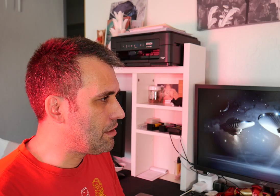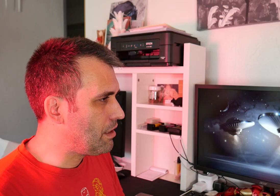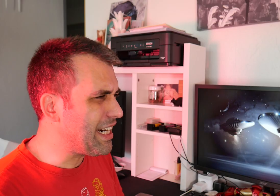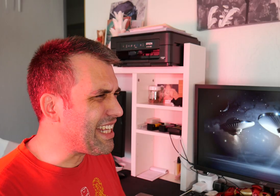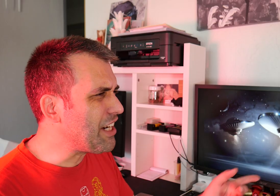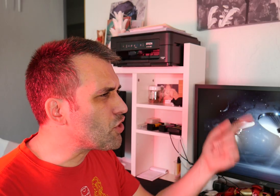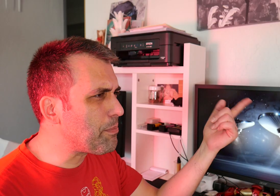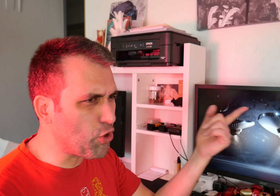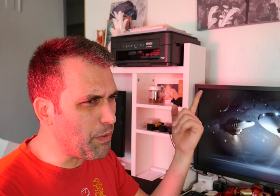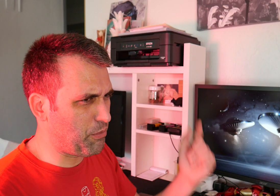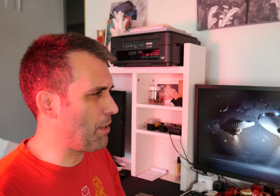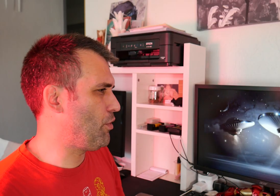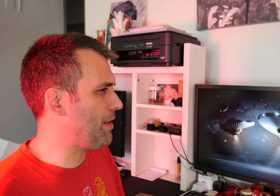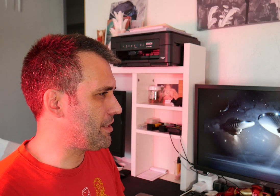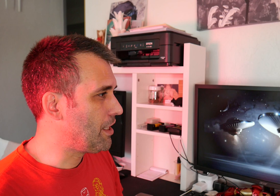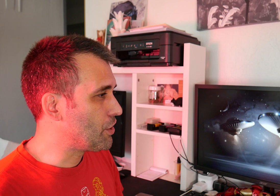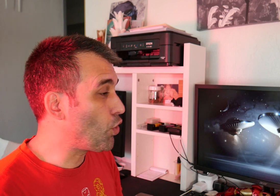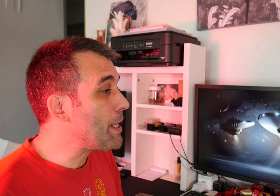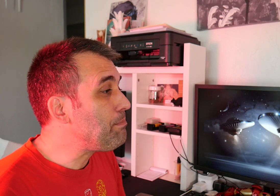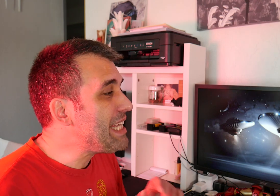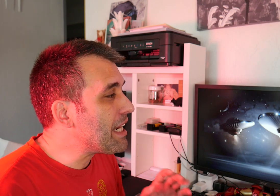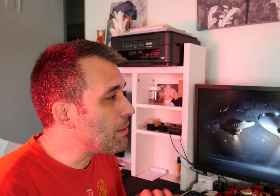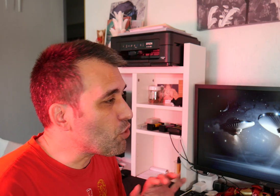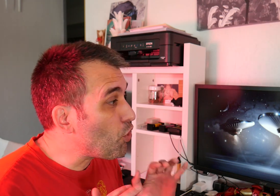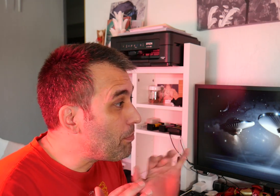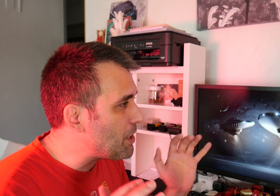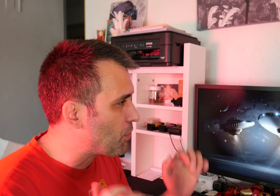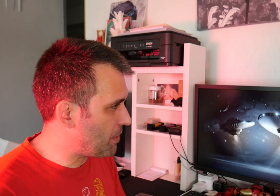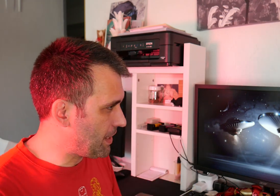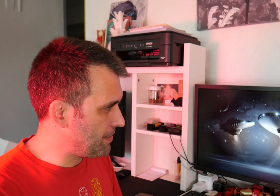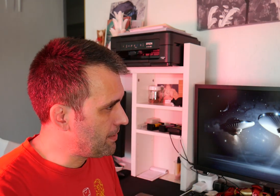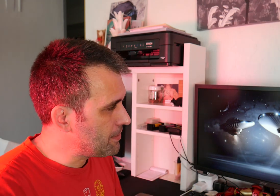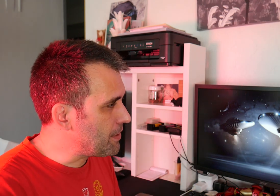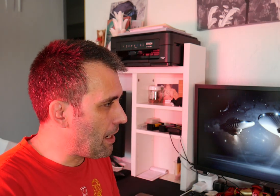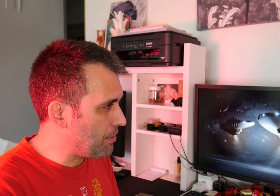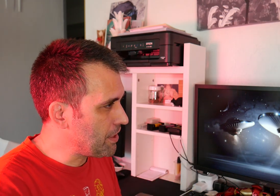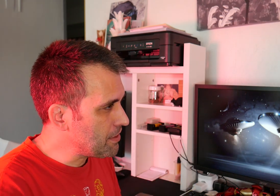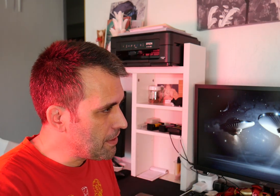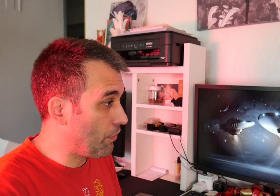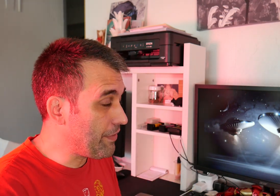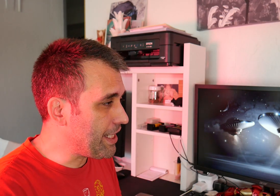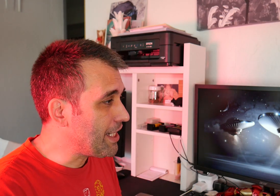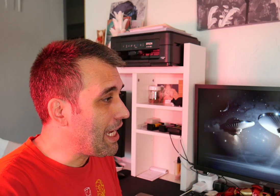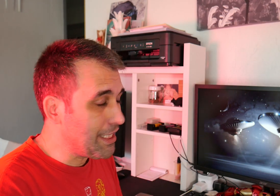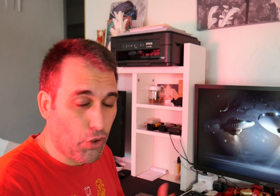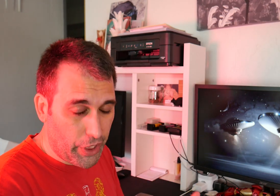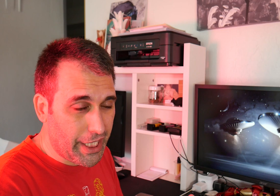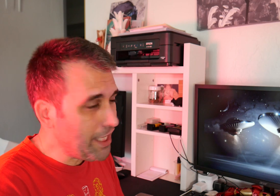En realidad no se preocupan por las pruebas. Solo quieren pillarte por todos los medios posibles. Cabrones. Los vi venir. Ya os lo dije,